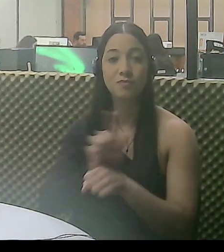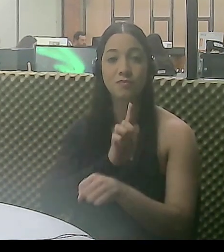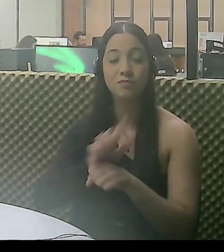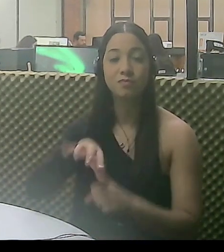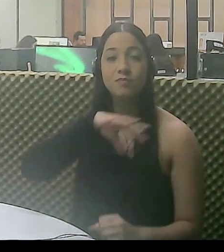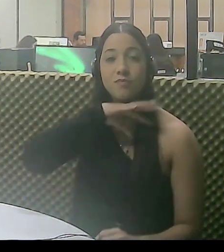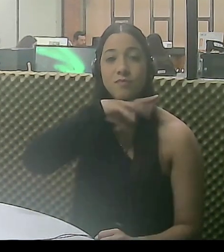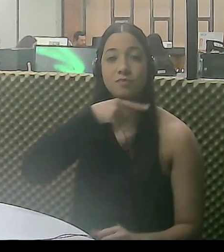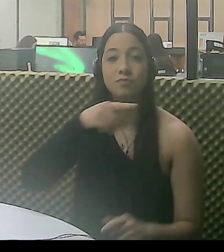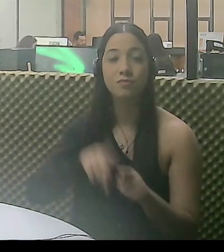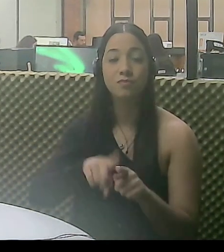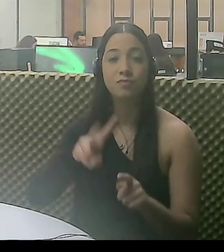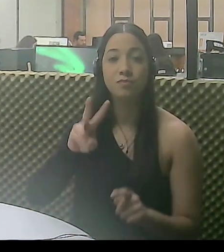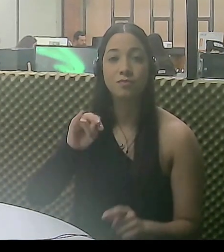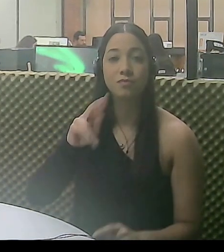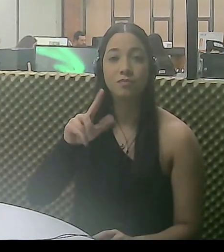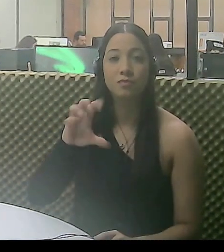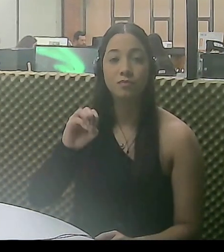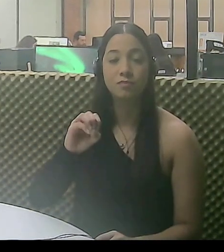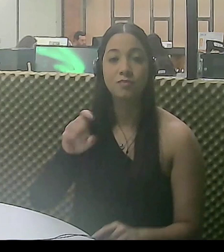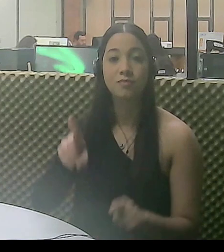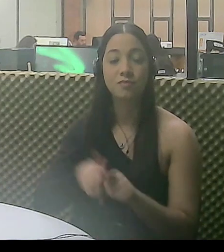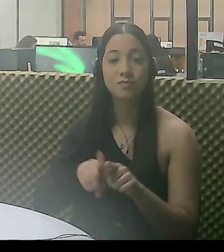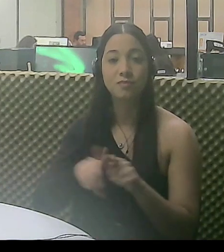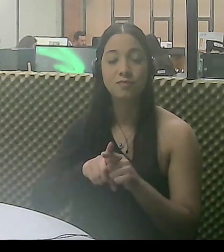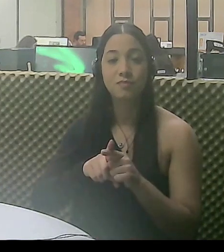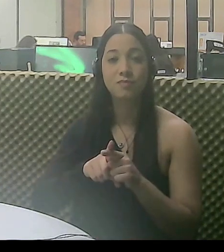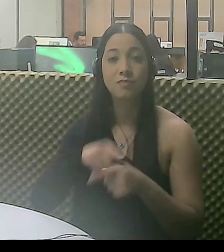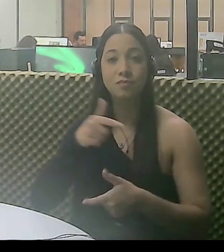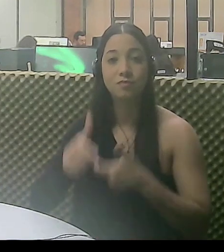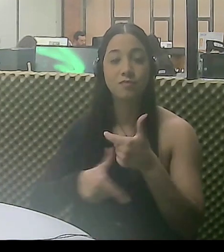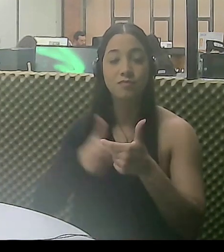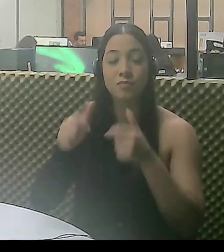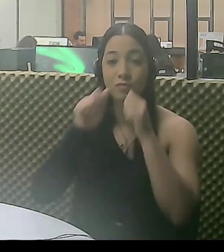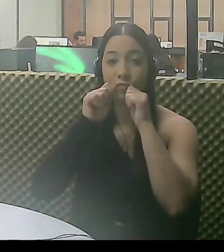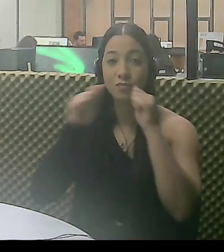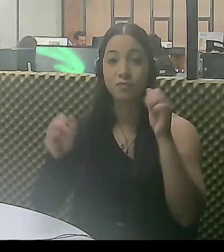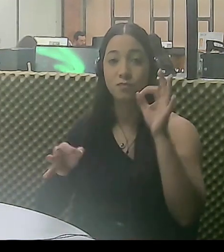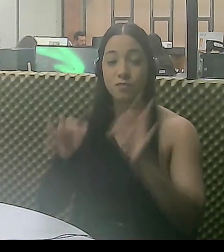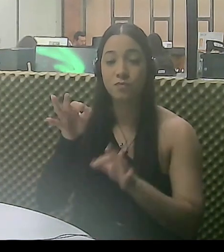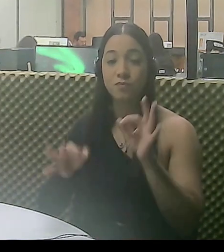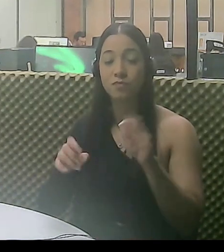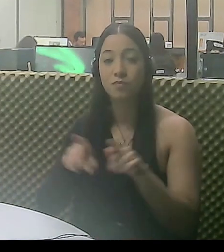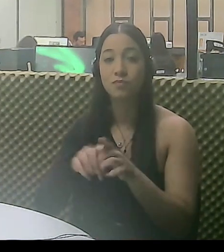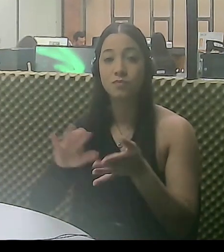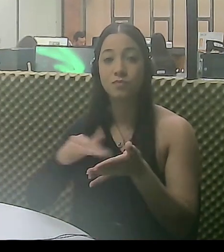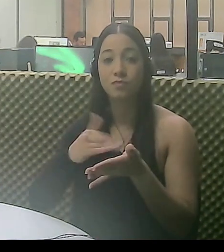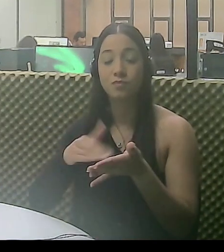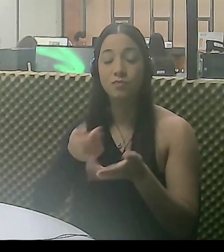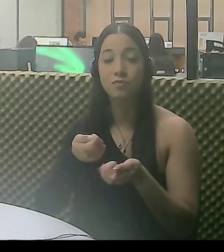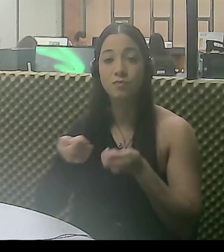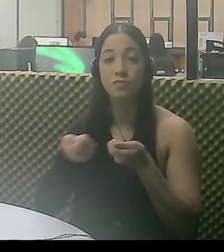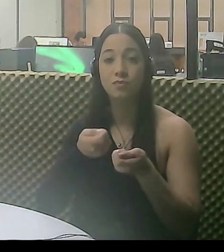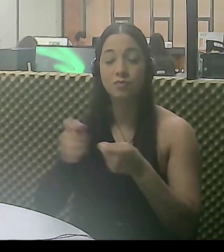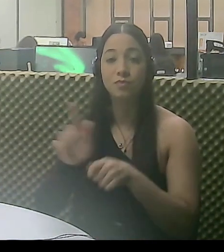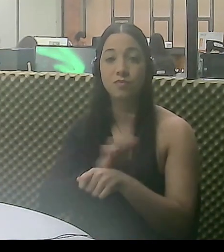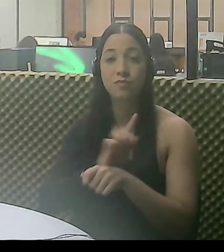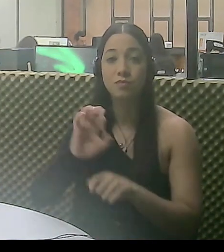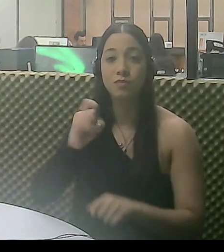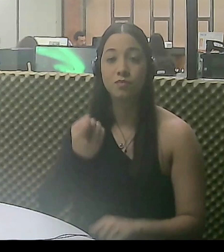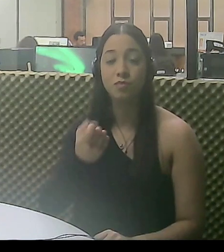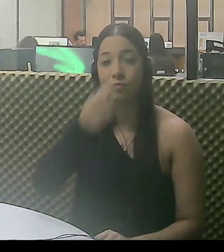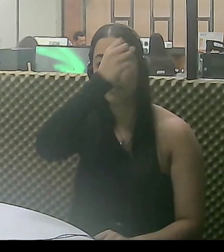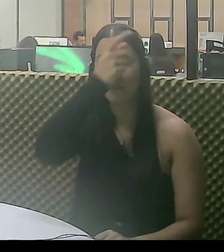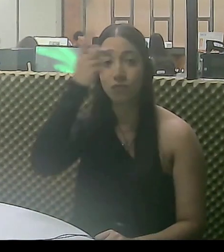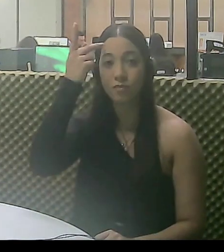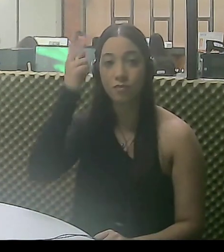Odelmo Leão e Virgílio Galassi, além de ocupar os cargos de assessor jurídico e secretário de administração na gestão do ex-prefeito